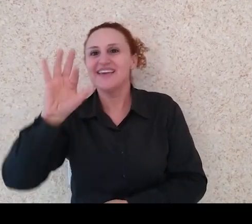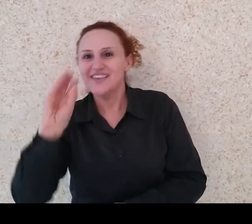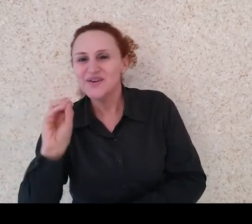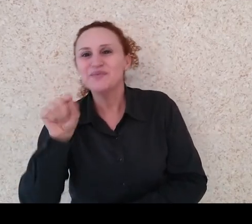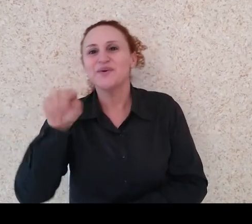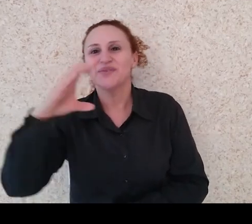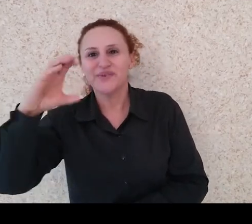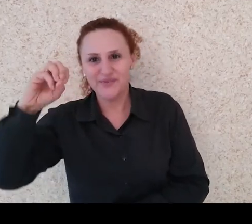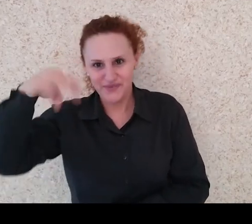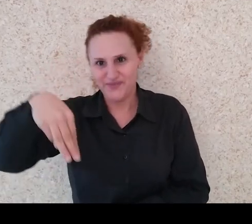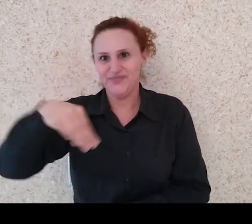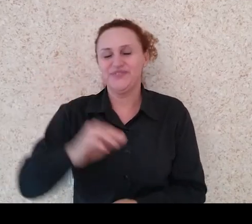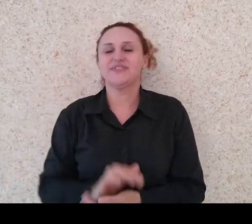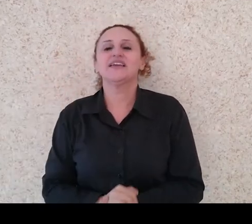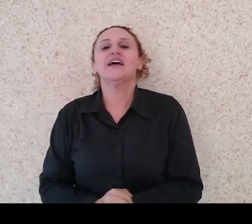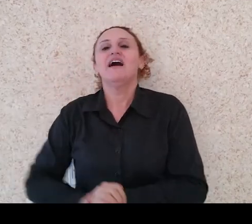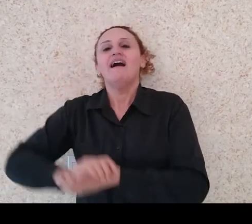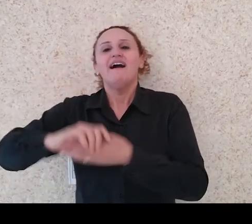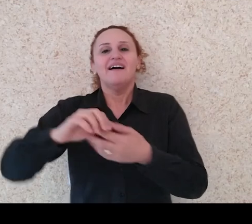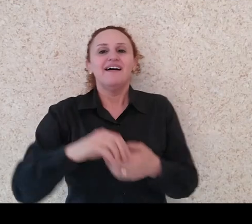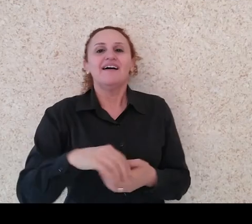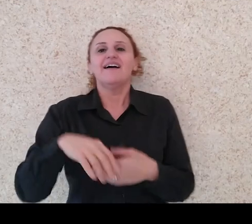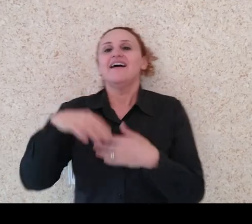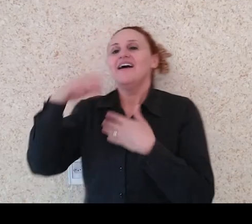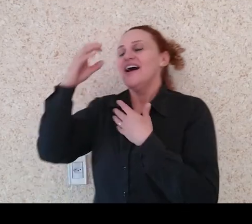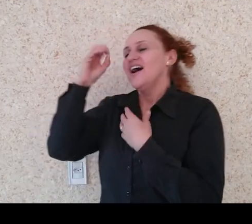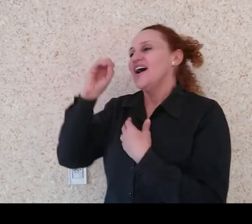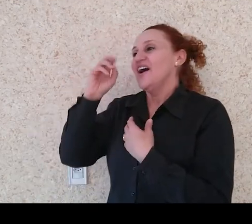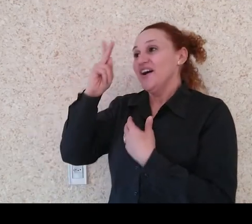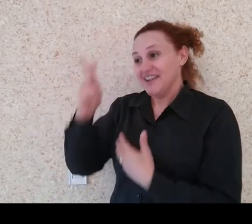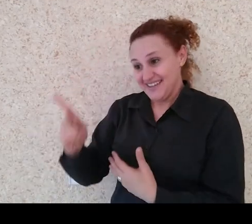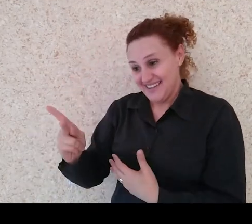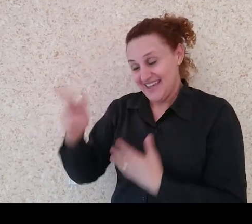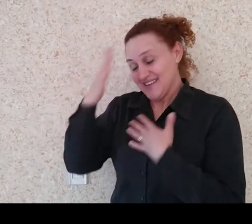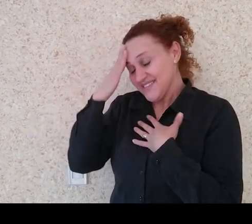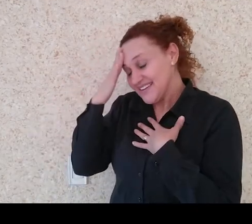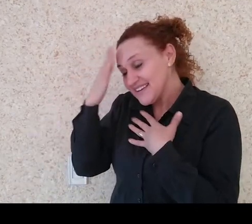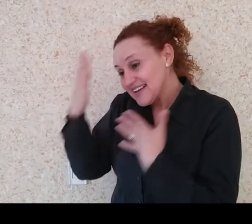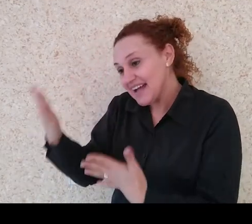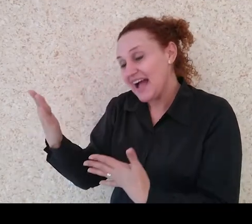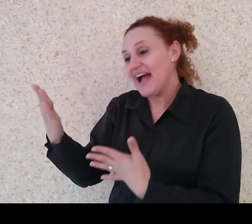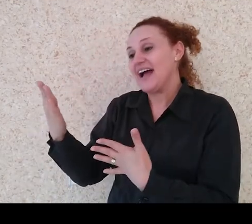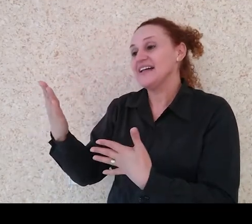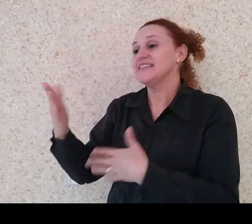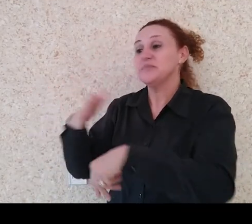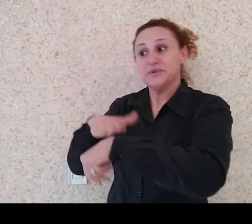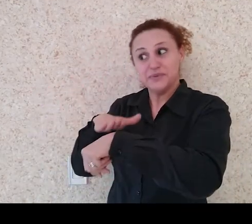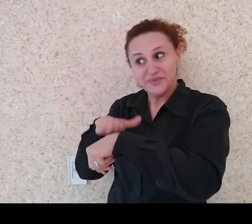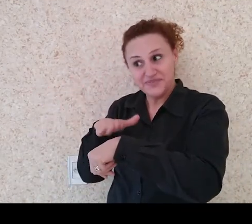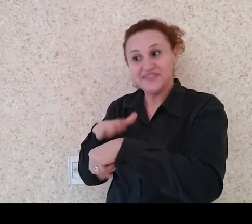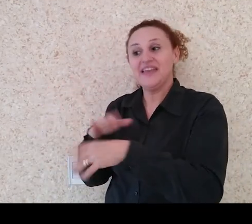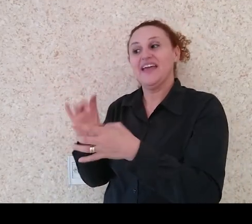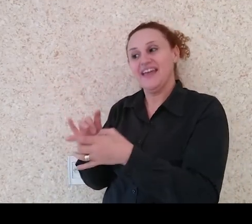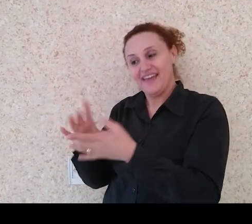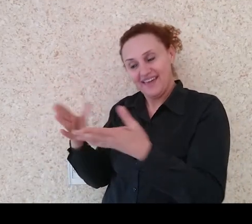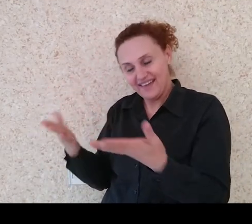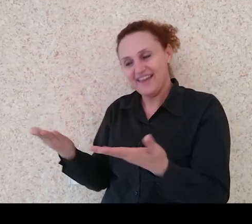Ok. Eliane, muito obrigada pela entrevista, muito obrigada pelo seu tempo, por essas informações, que eu tenho certeza vão